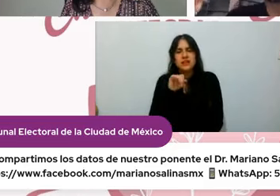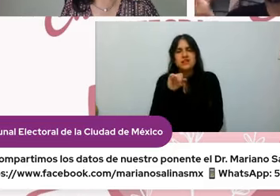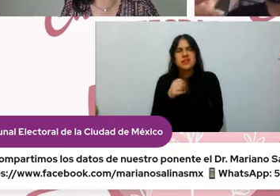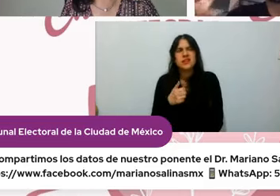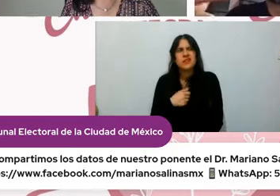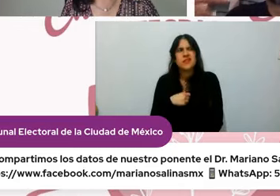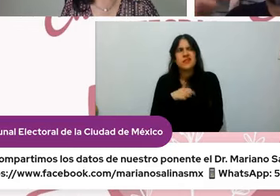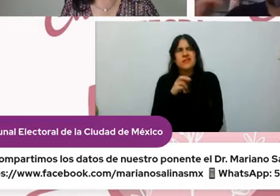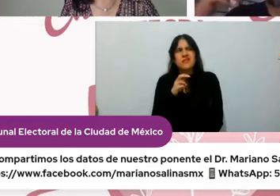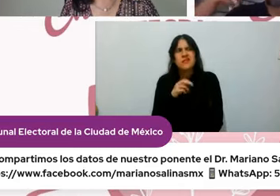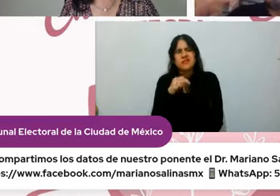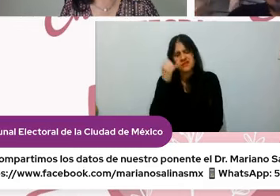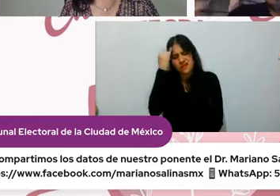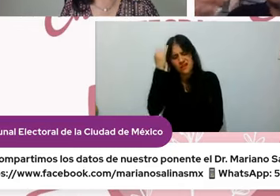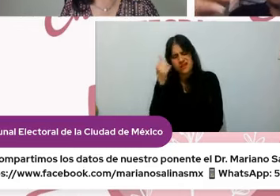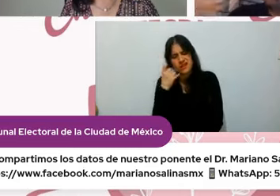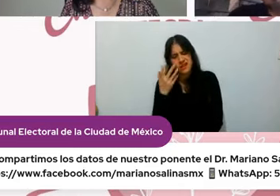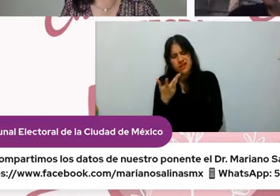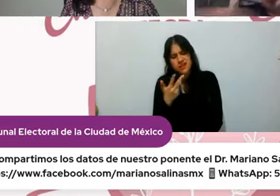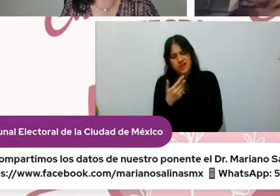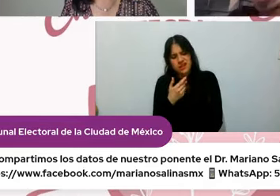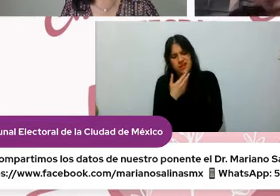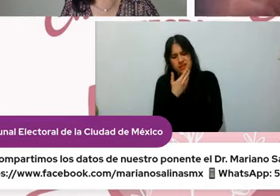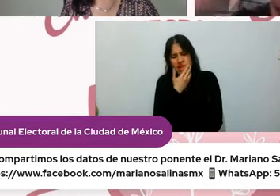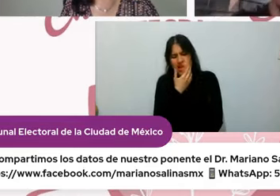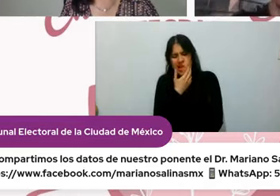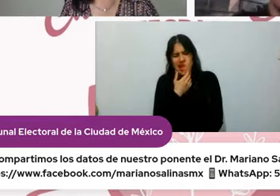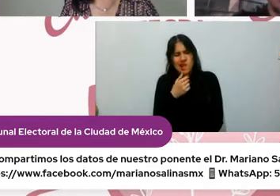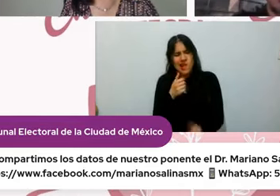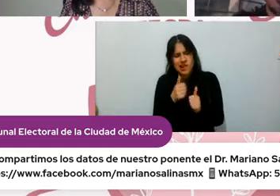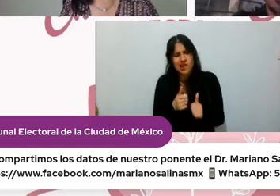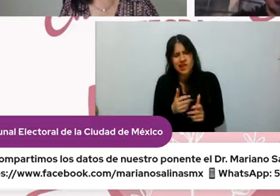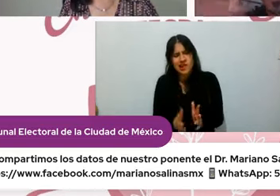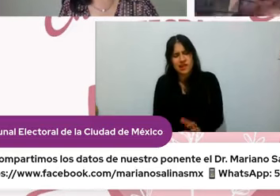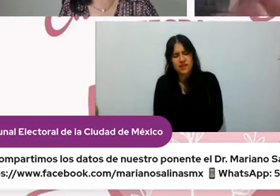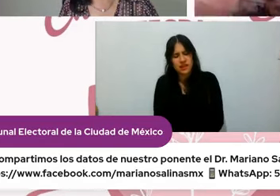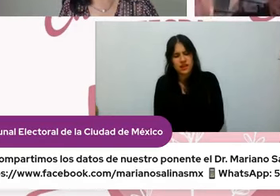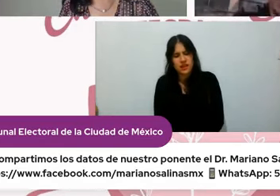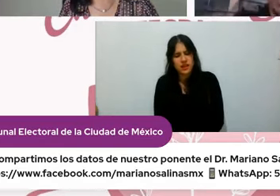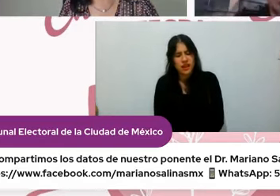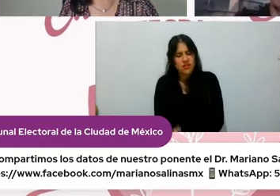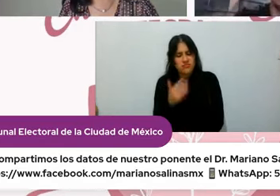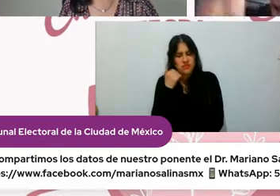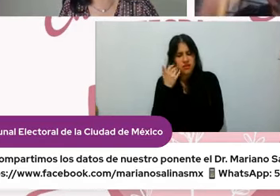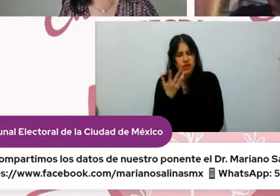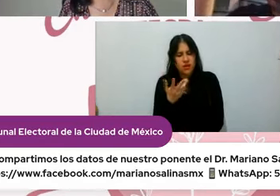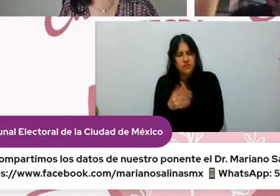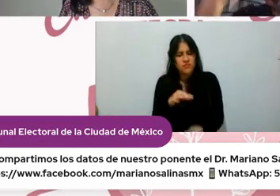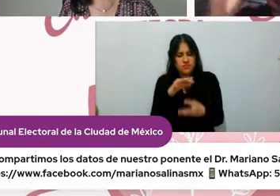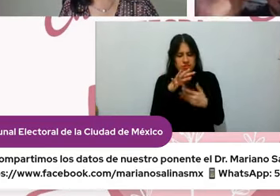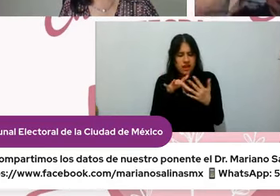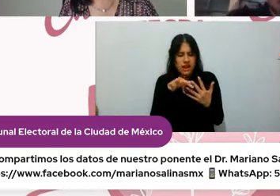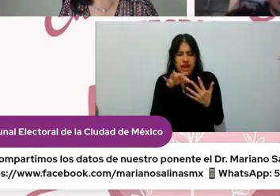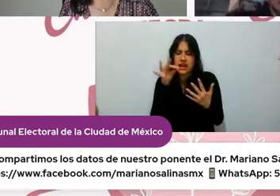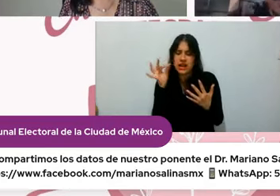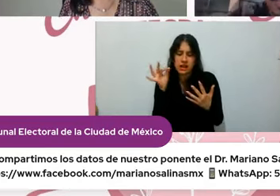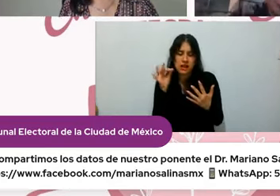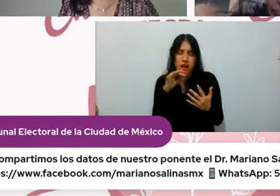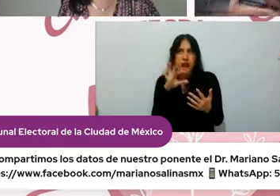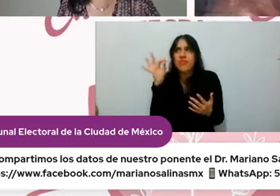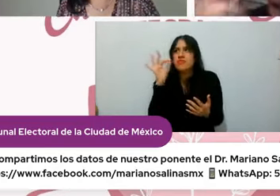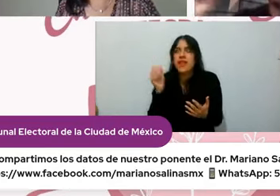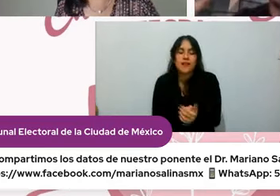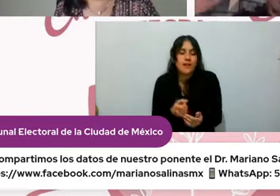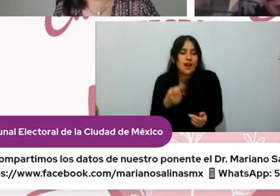esa idea de a ver cualquier elección la que sea incluso elegir entre suadero y pastor